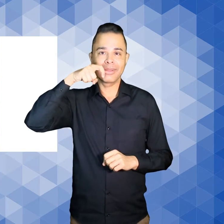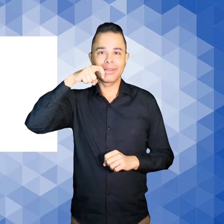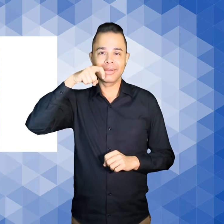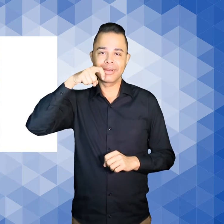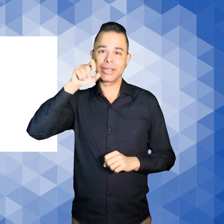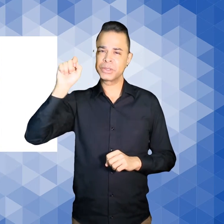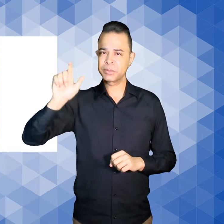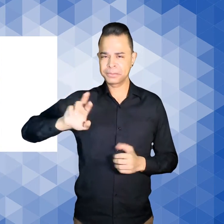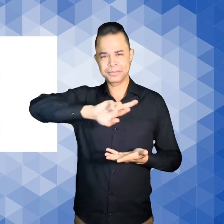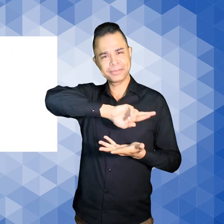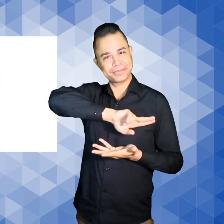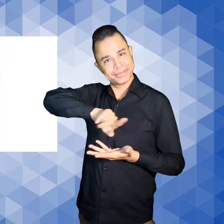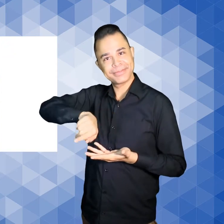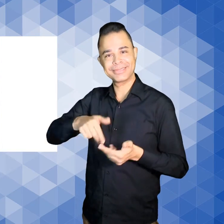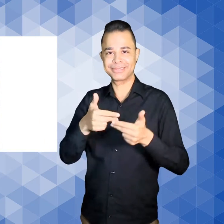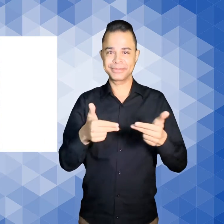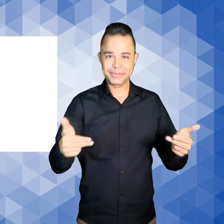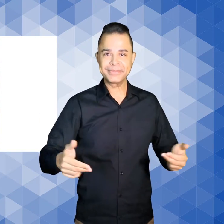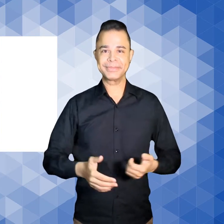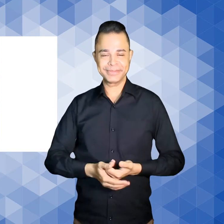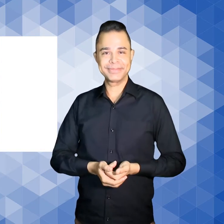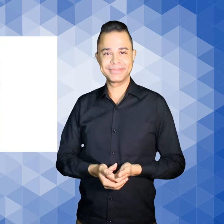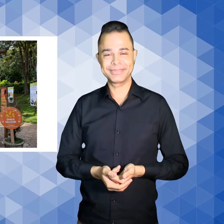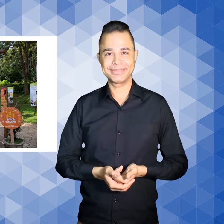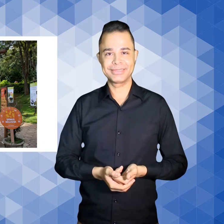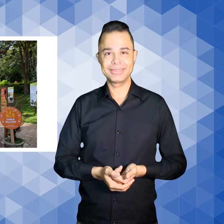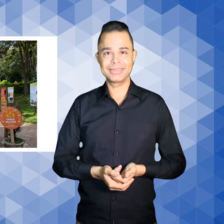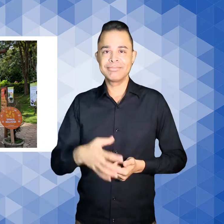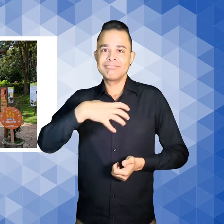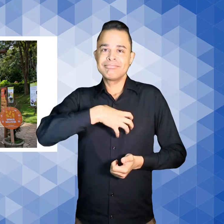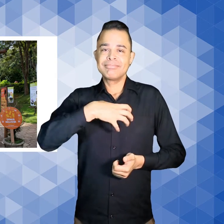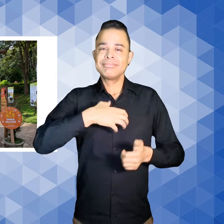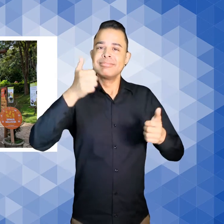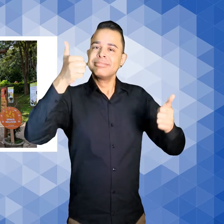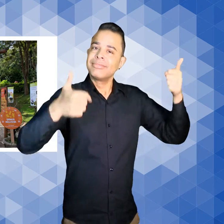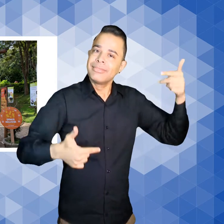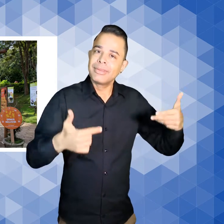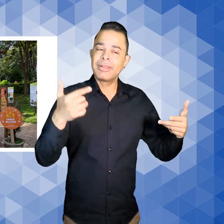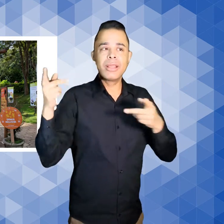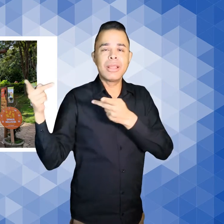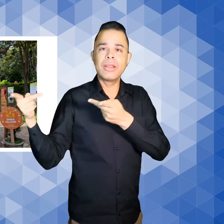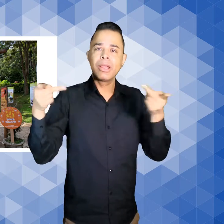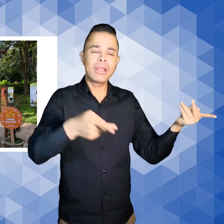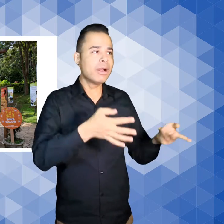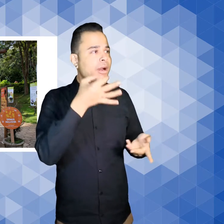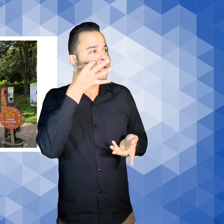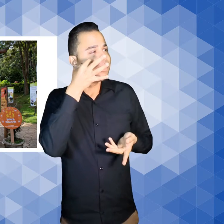entre outros Levando a sensibilidade para que os visitantes pudessem sentir a textura